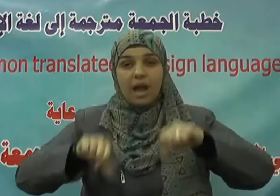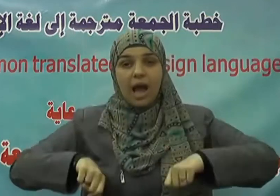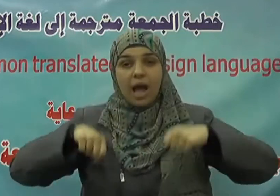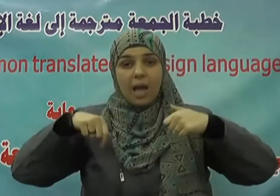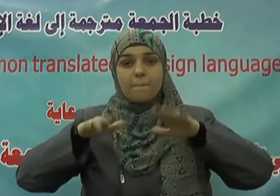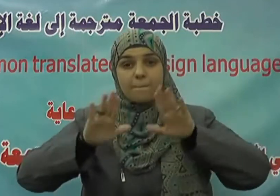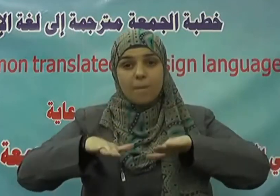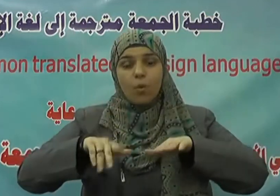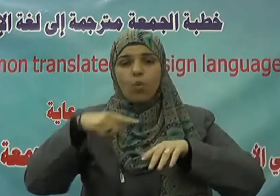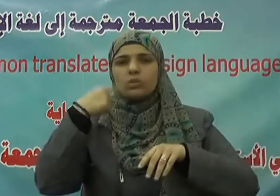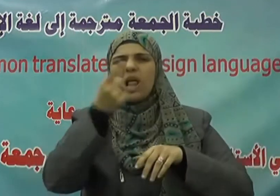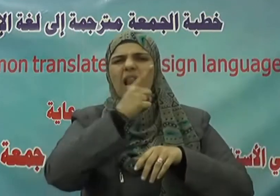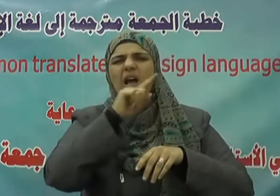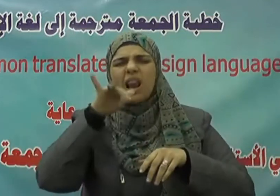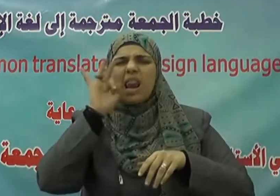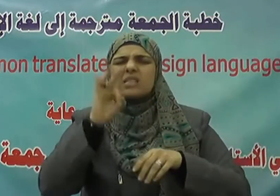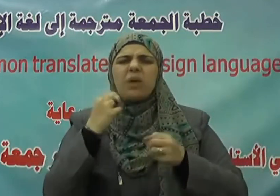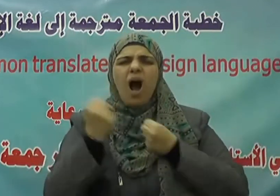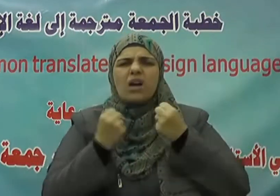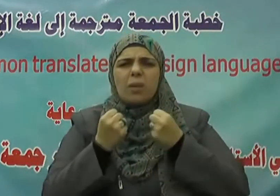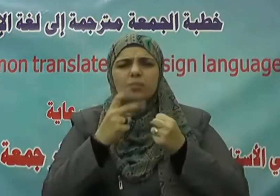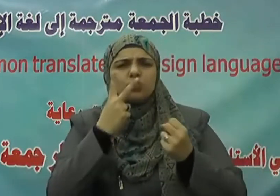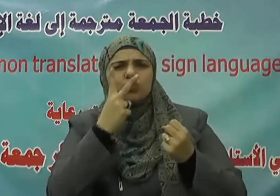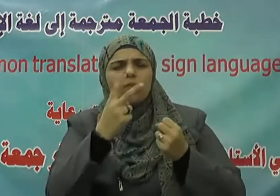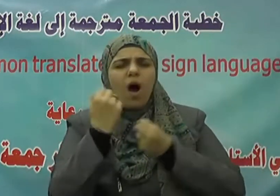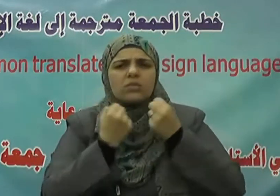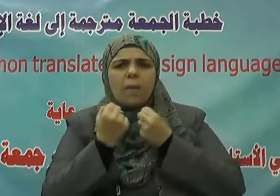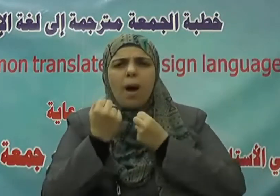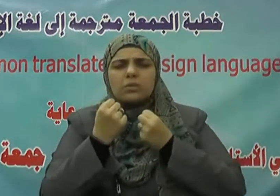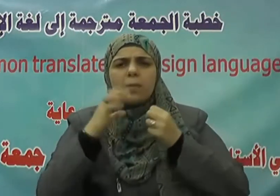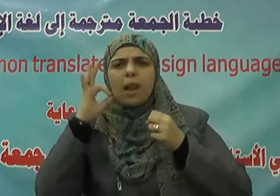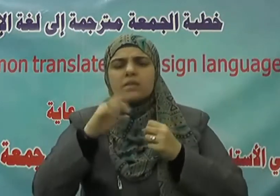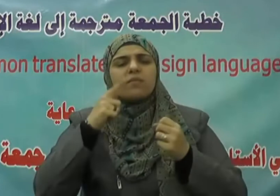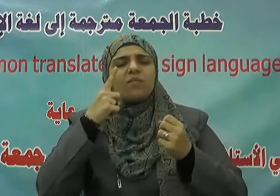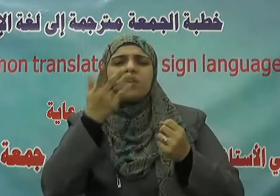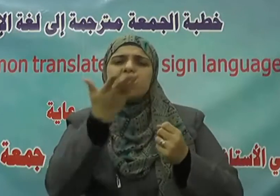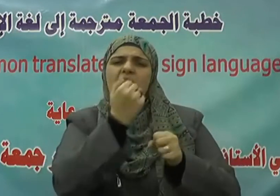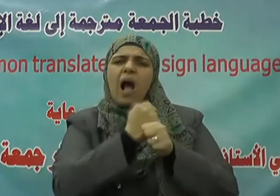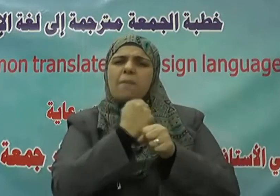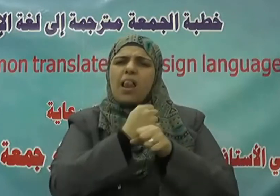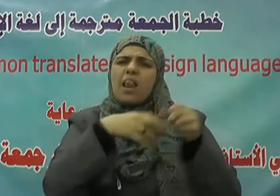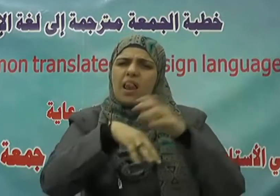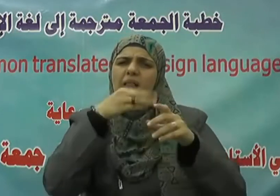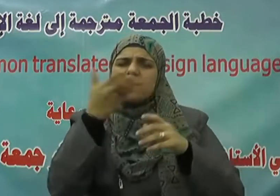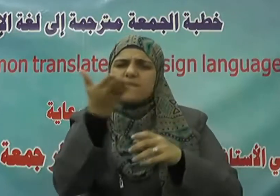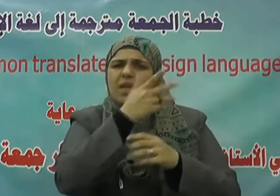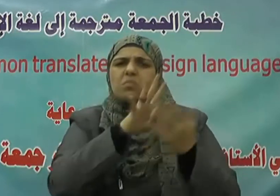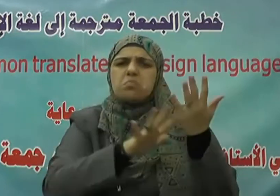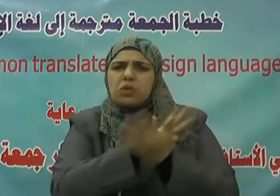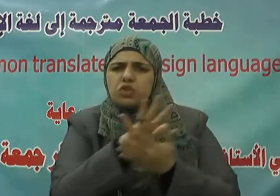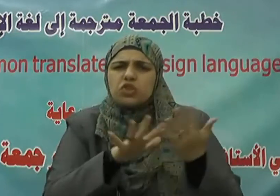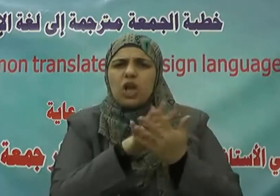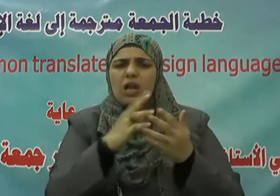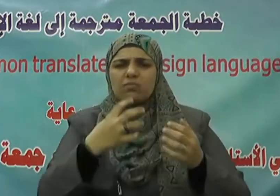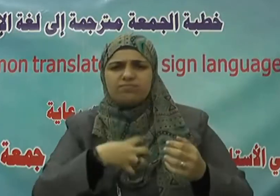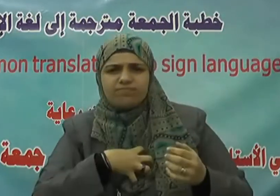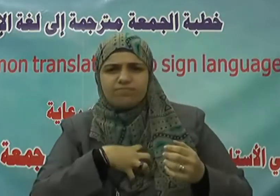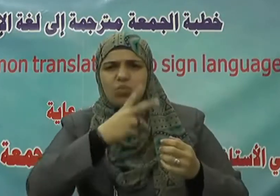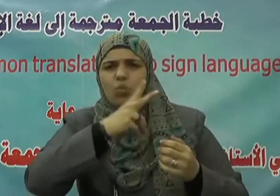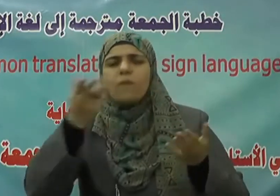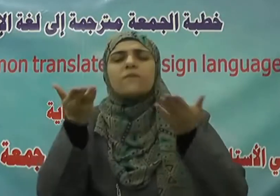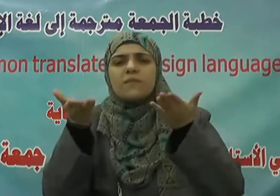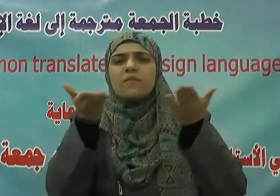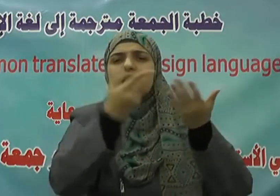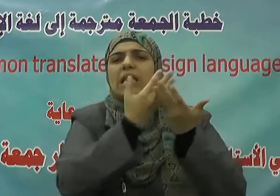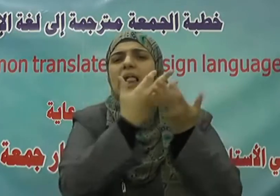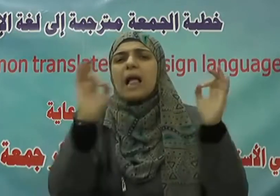يسلم من أن يتعرض لبعض المواقف أو الأحداث التي من شأنها أن